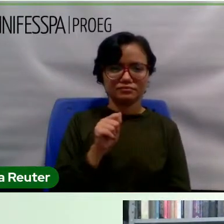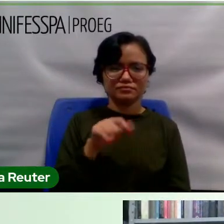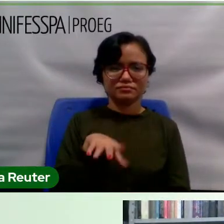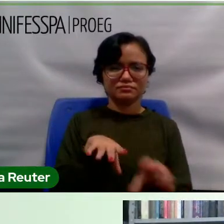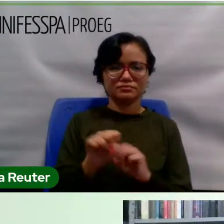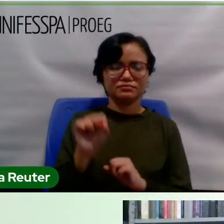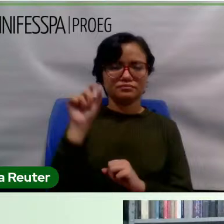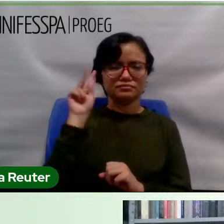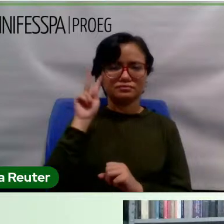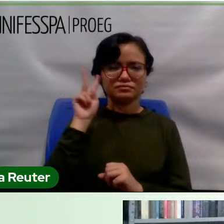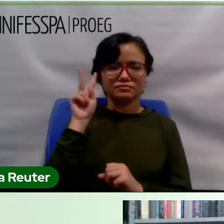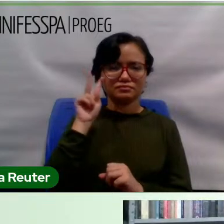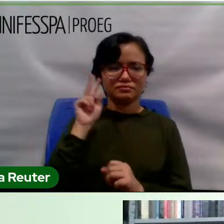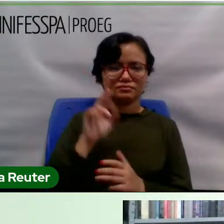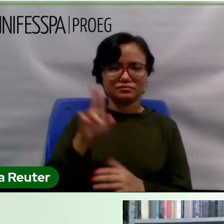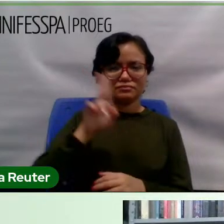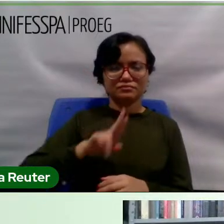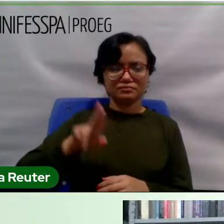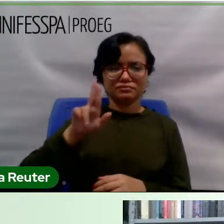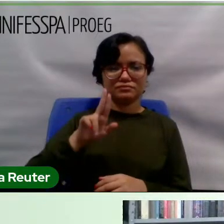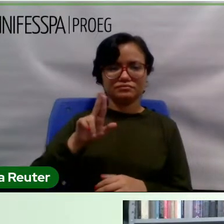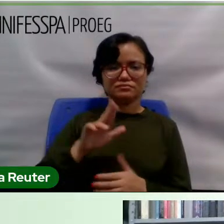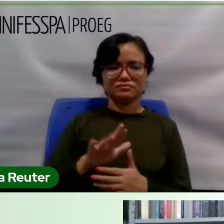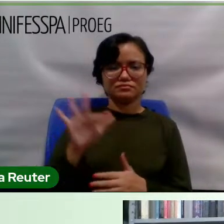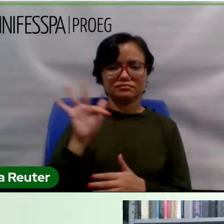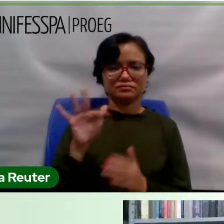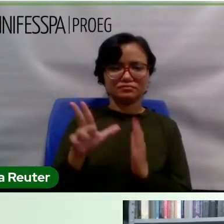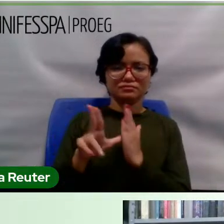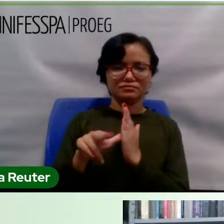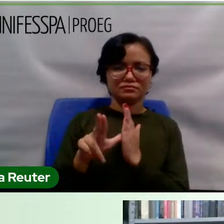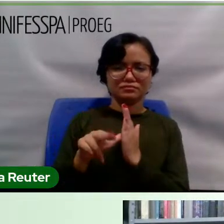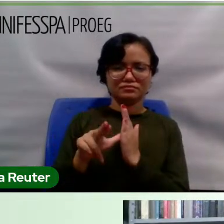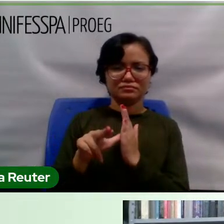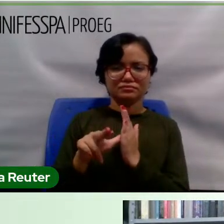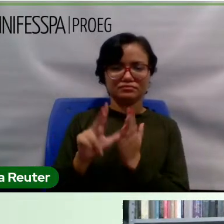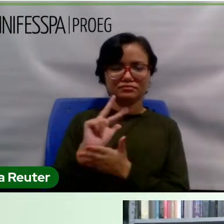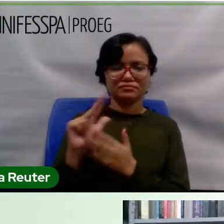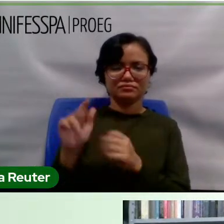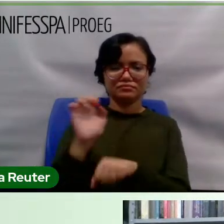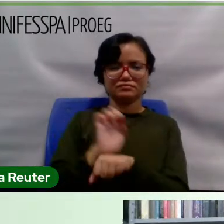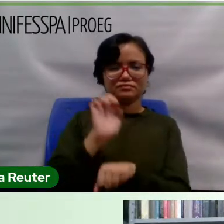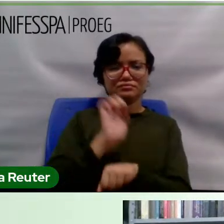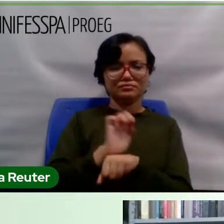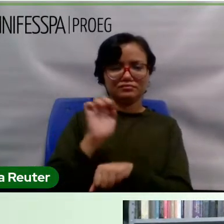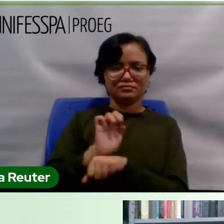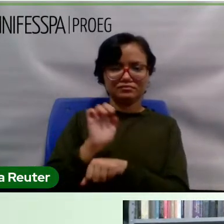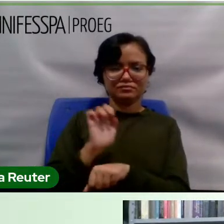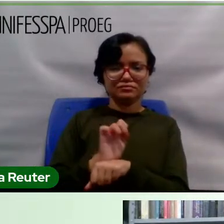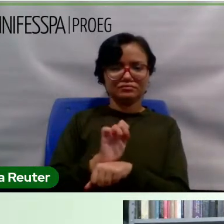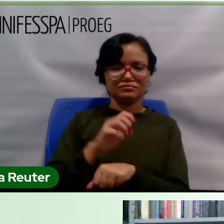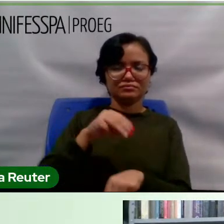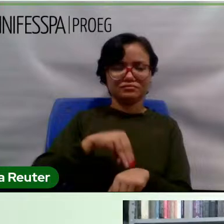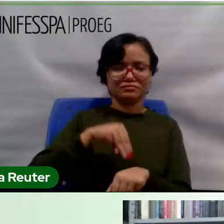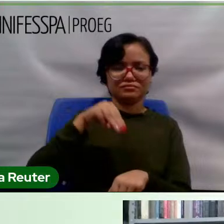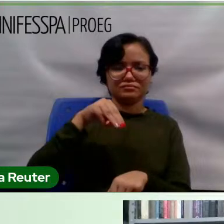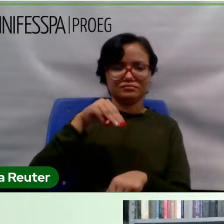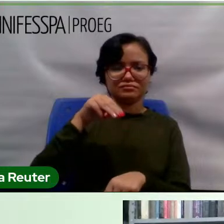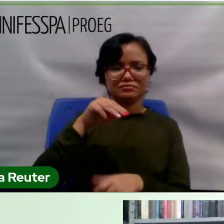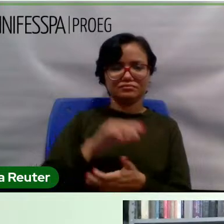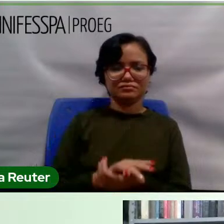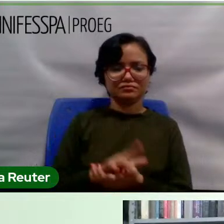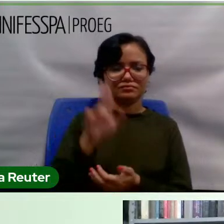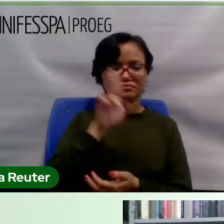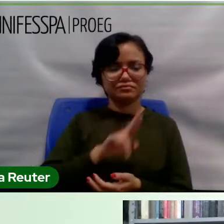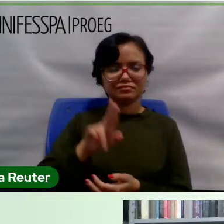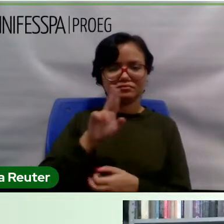Federal do Pará, assim como uma série de especializações. Ela é mestre pela Universidade Estadual de Campinas